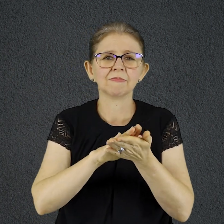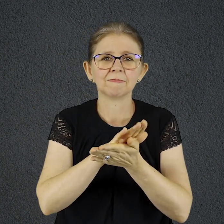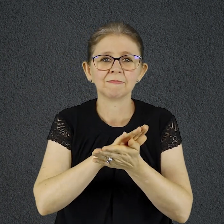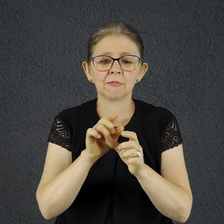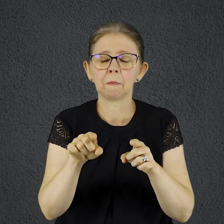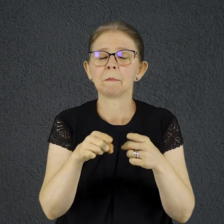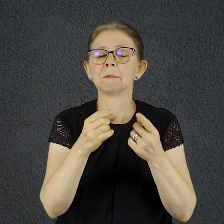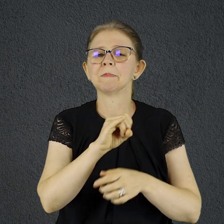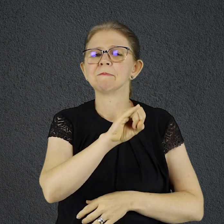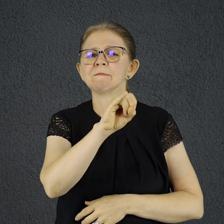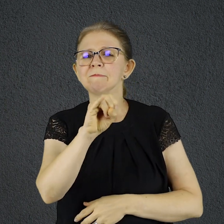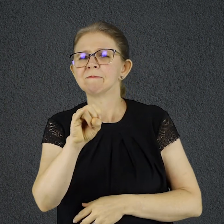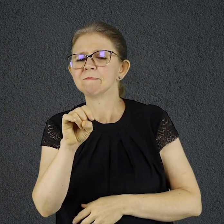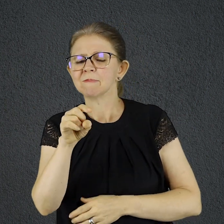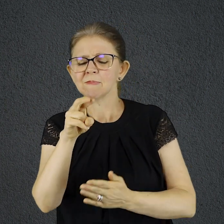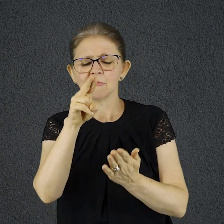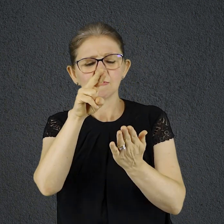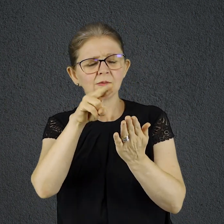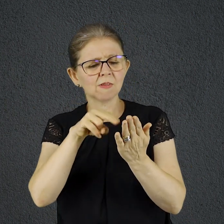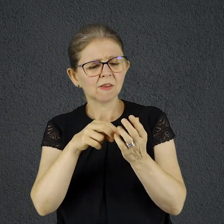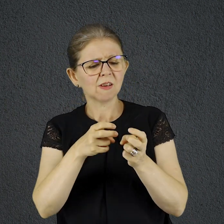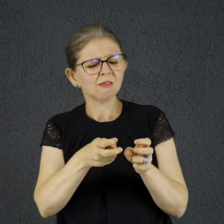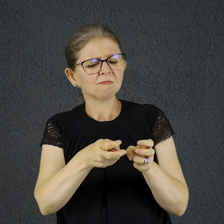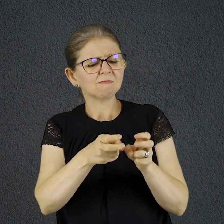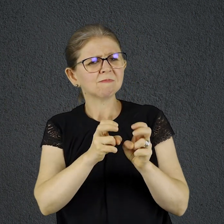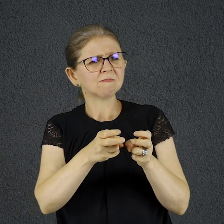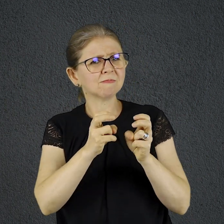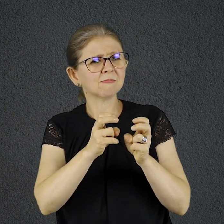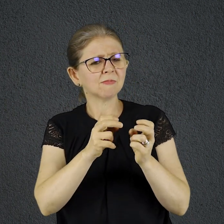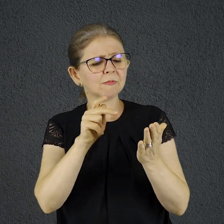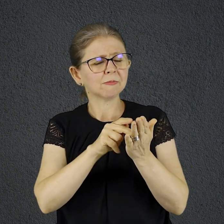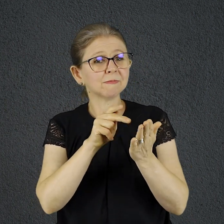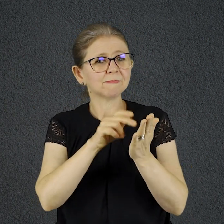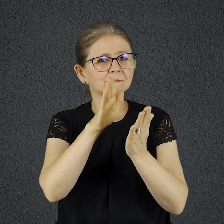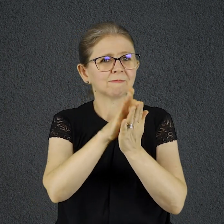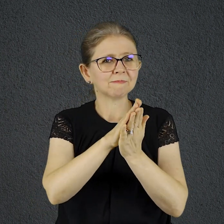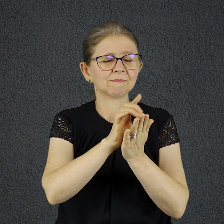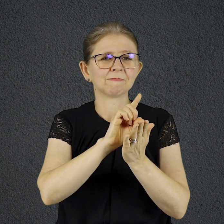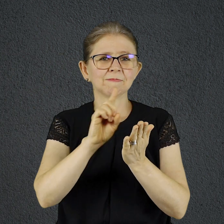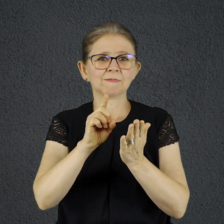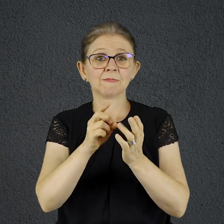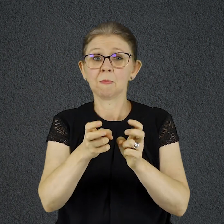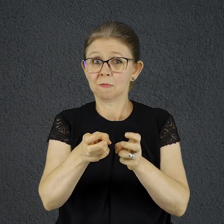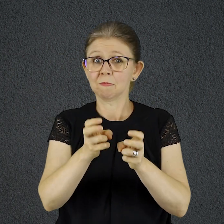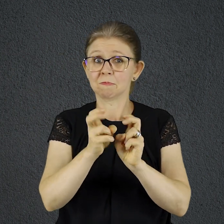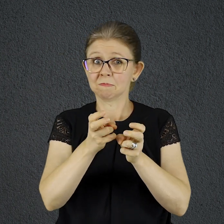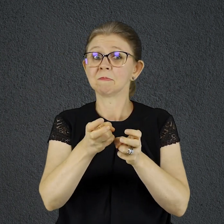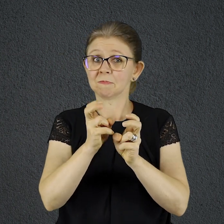DE DEUS ELA SERÁ INDISPENSÁVEL NA SUA VIDA VOCÊ VAI SENTIR MUITA ALEGRIA EM ESTUDÁ-LA O Salmo 1